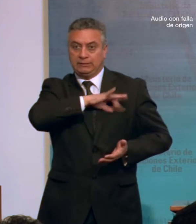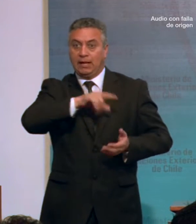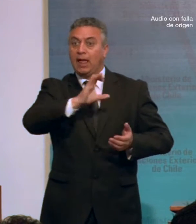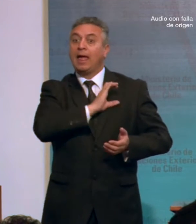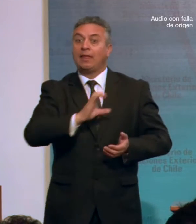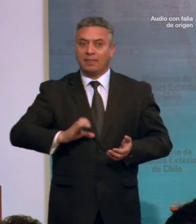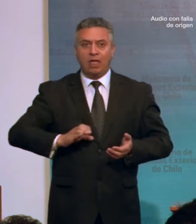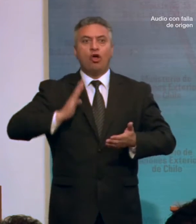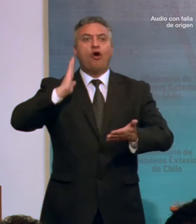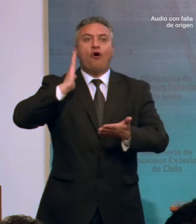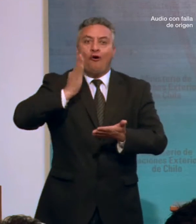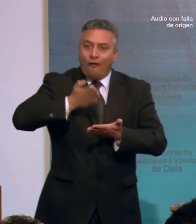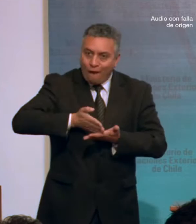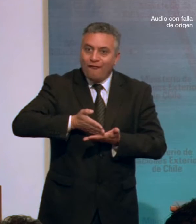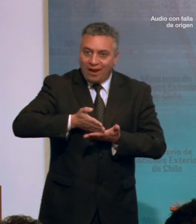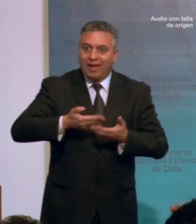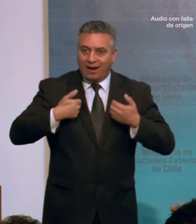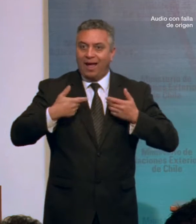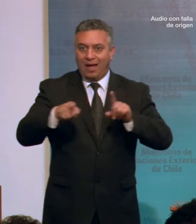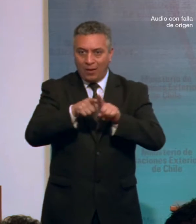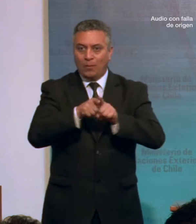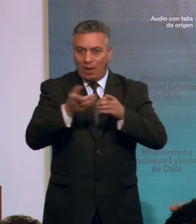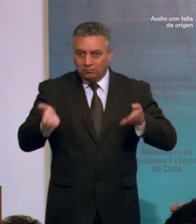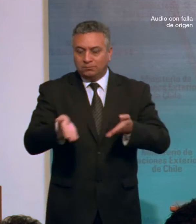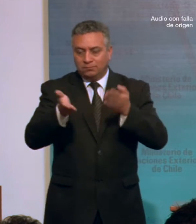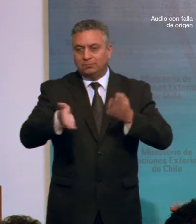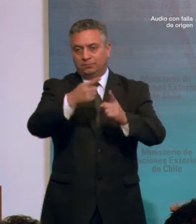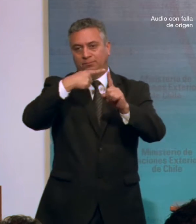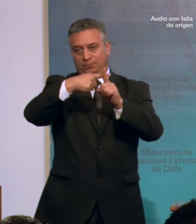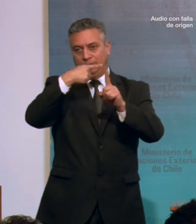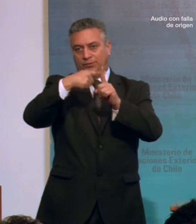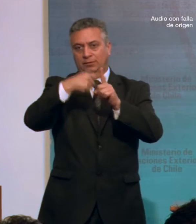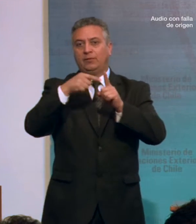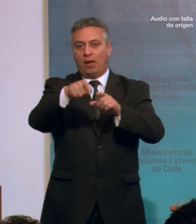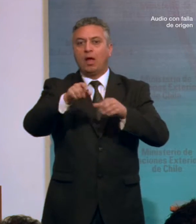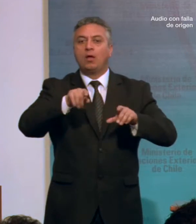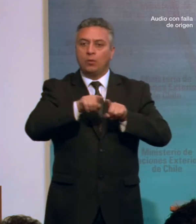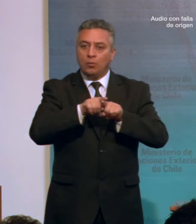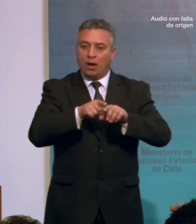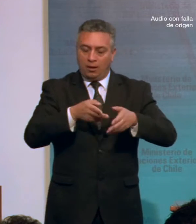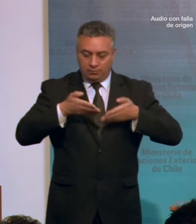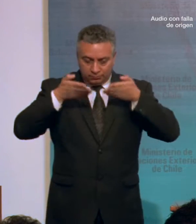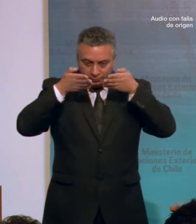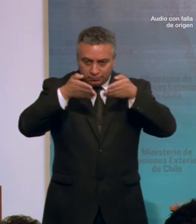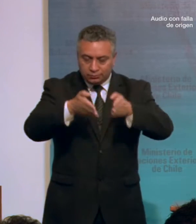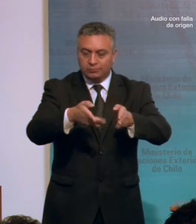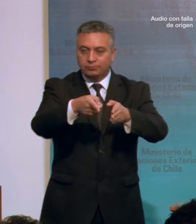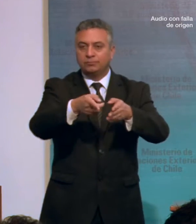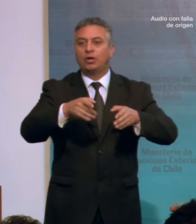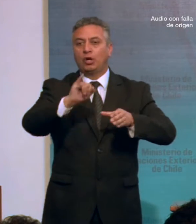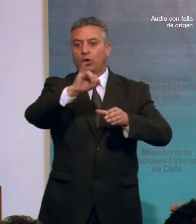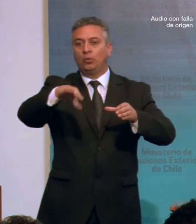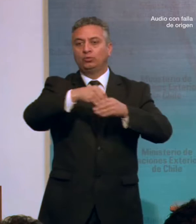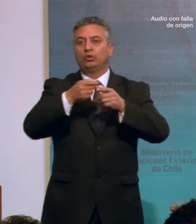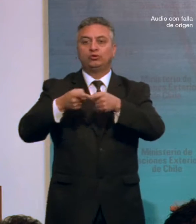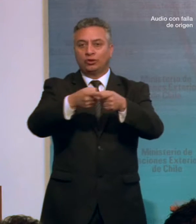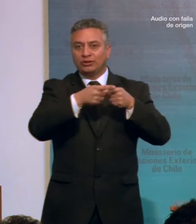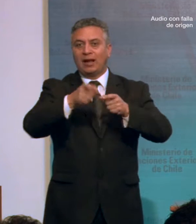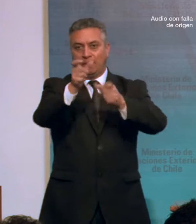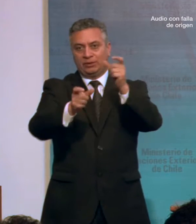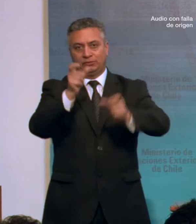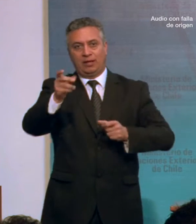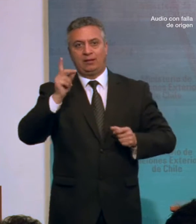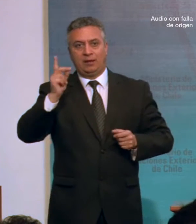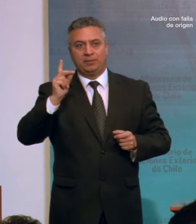a impulsar medidas y acciones positivas para abordar la inclusión social de las personas con discapacidad. La Ley